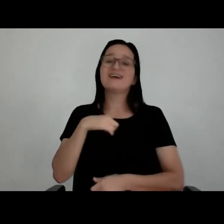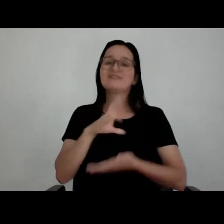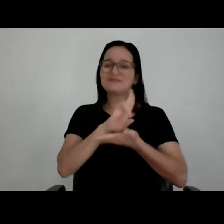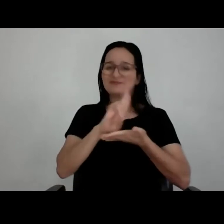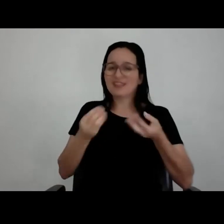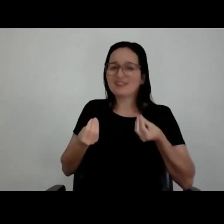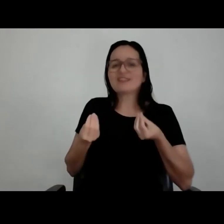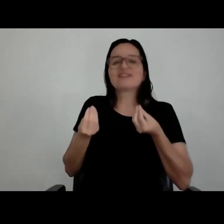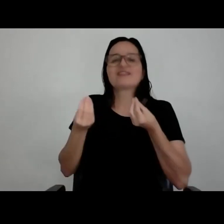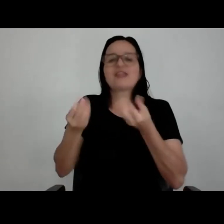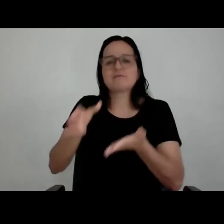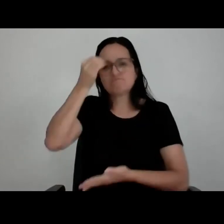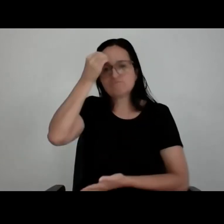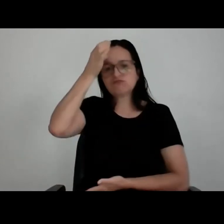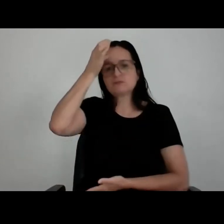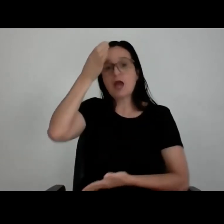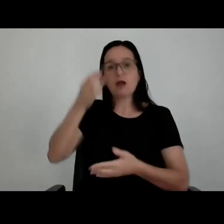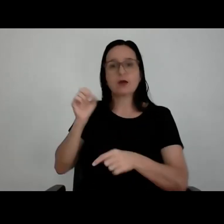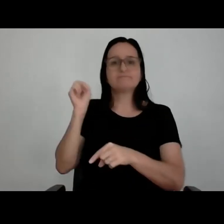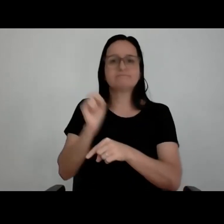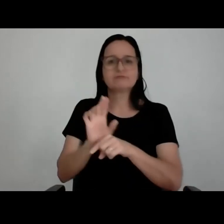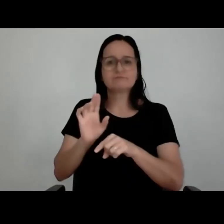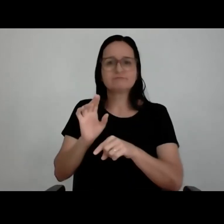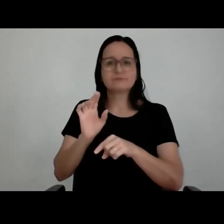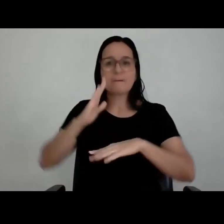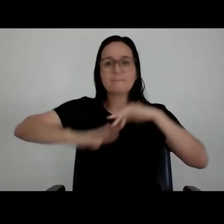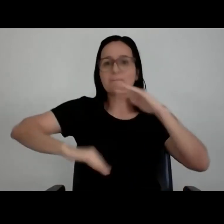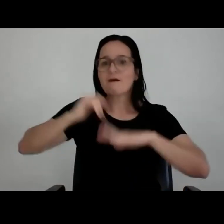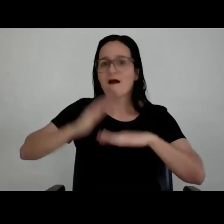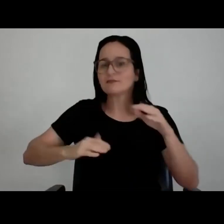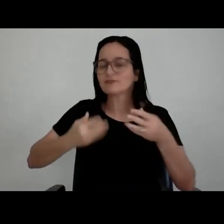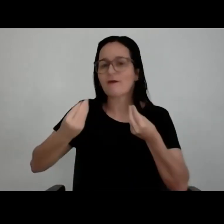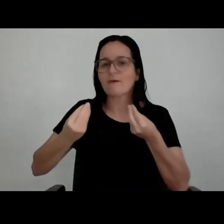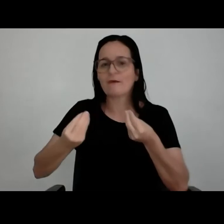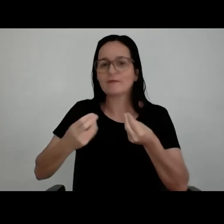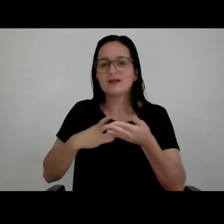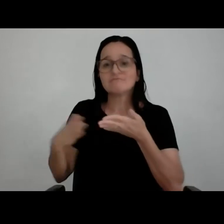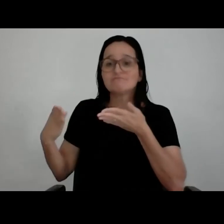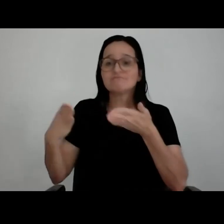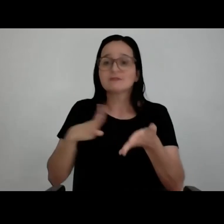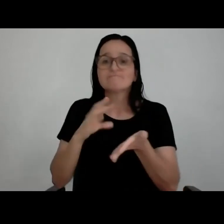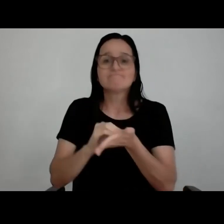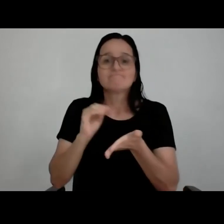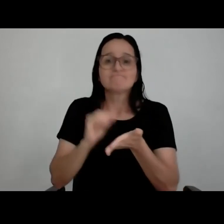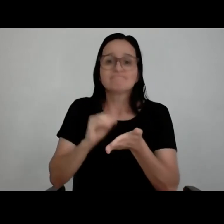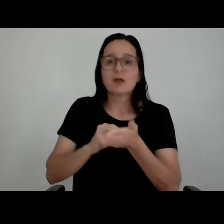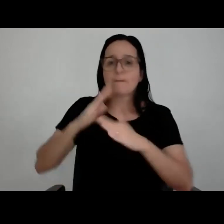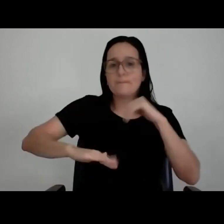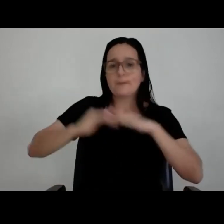você tem que enfrentar o mercado. E, muitas vezes, você sai com algumas necessidades ainda de complementação, certamente.